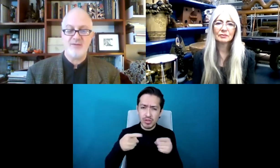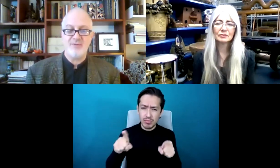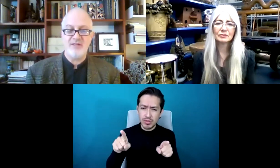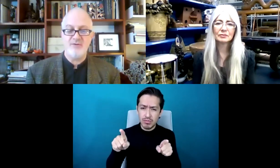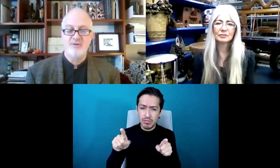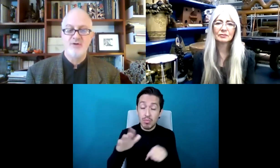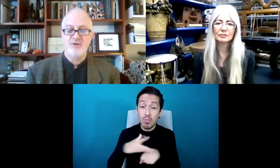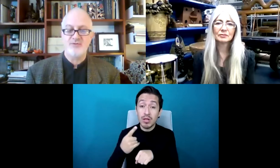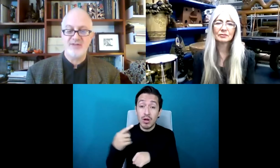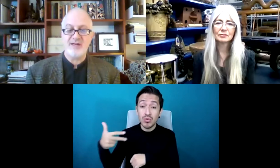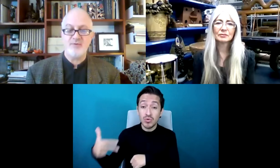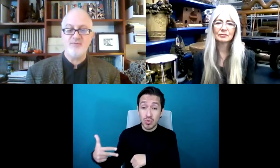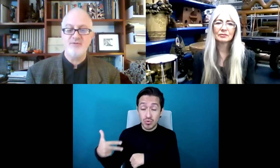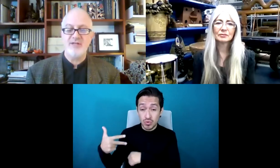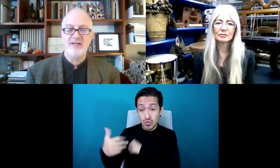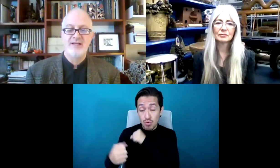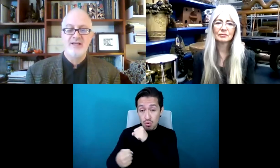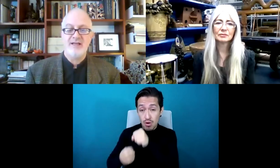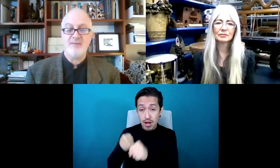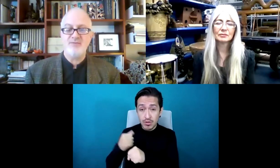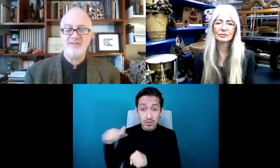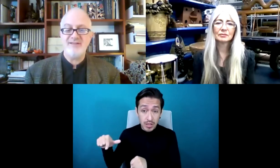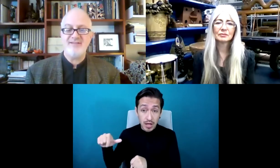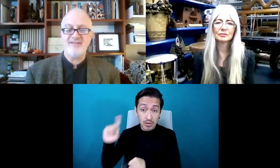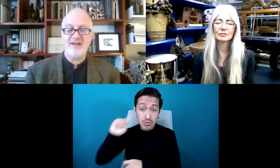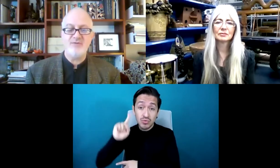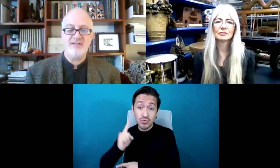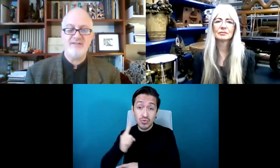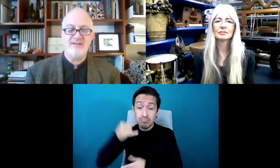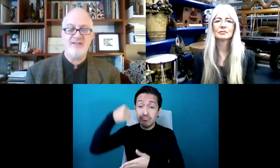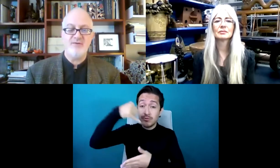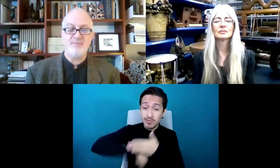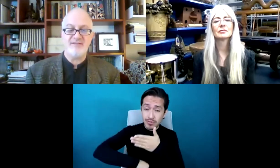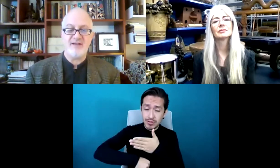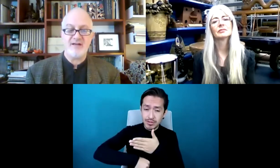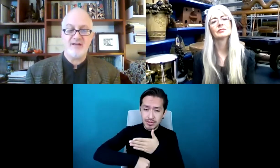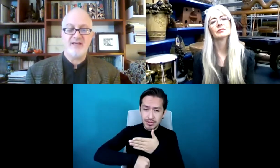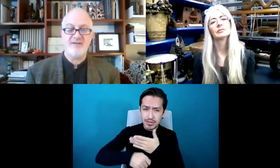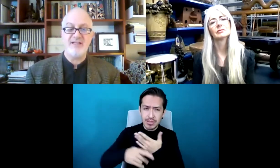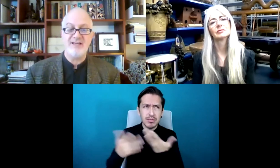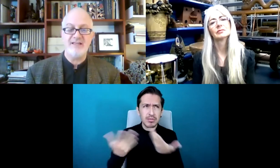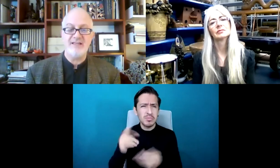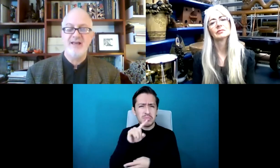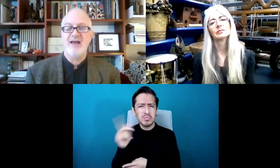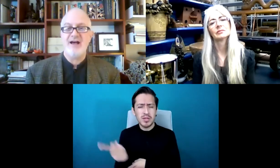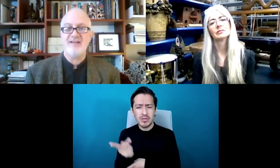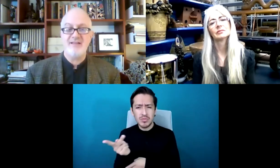desde los ocho años ha vivido con sordera profunda, la pregunta es si aún tiene sentido pensar que Evelyn